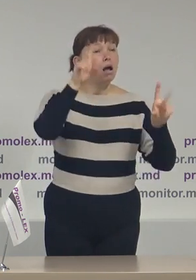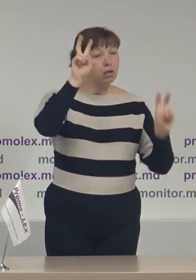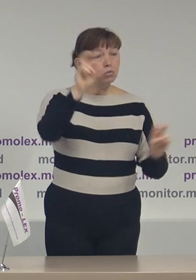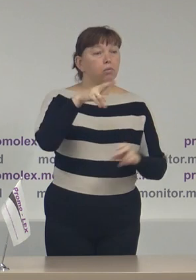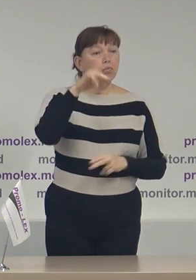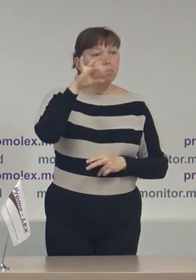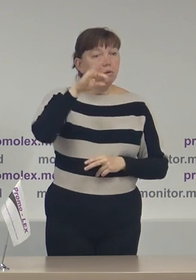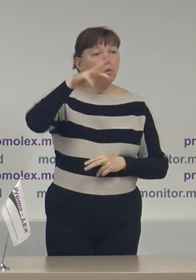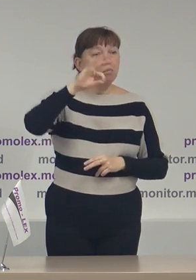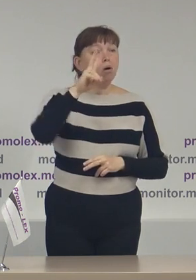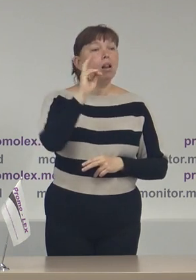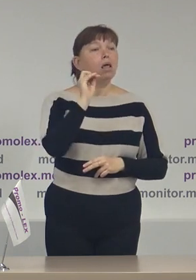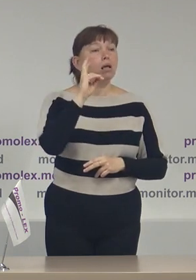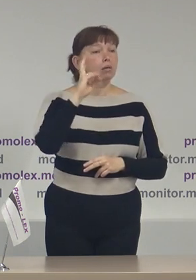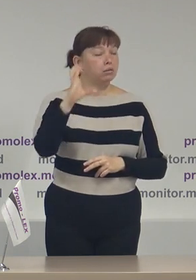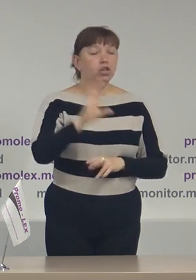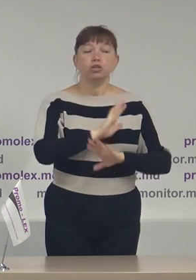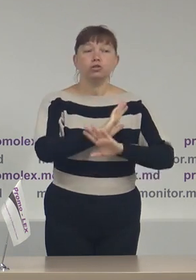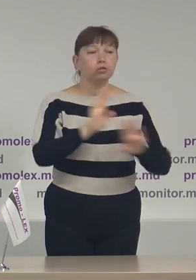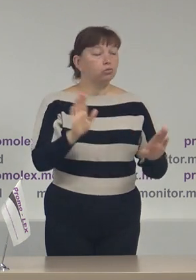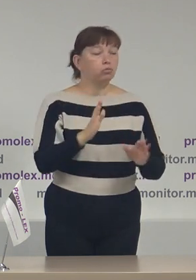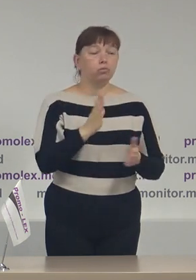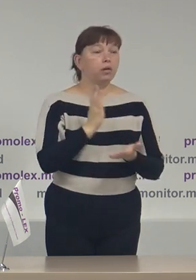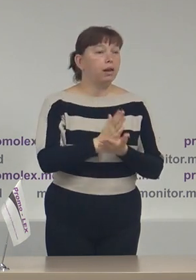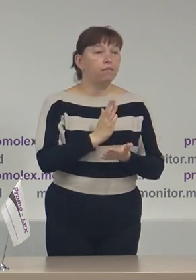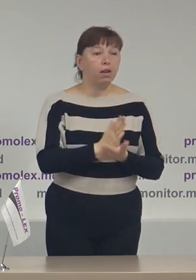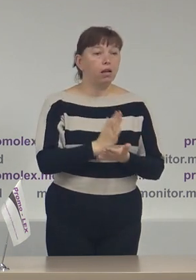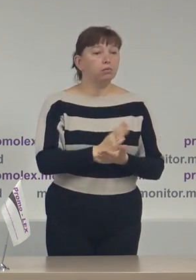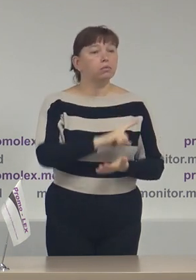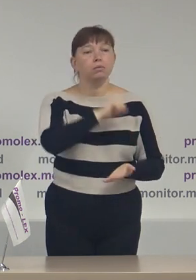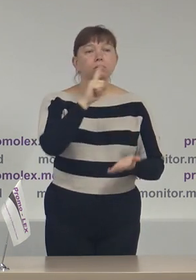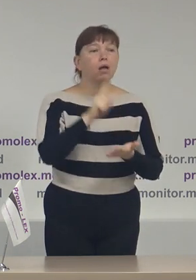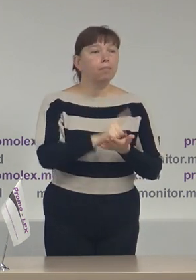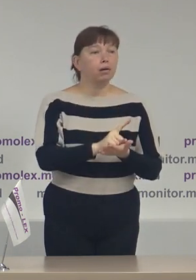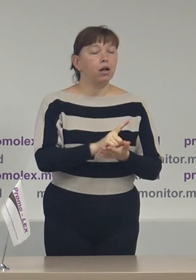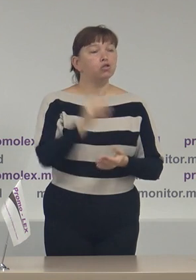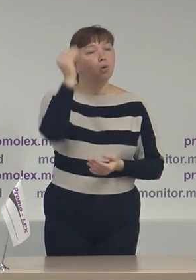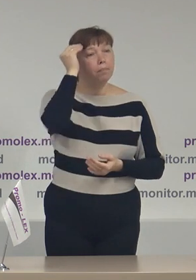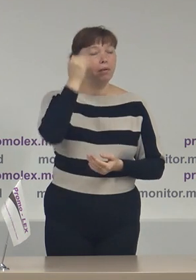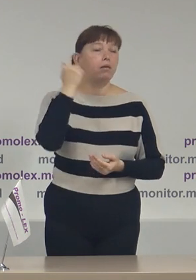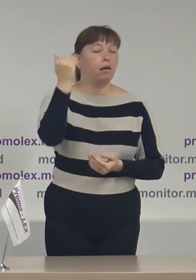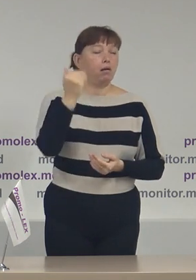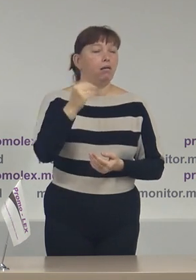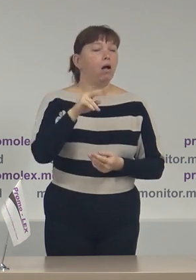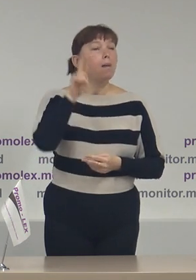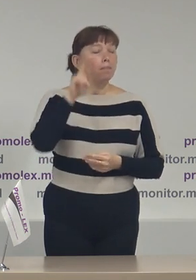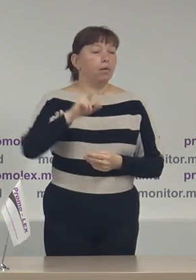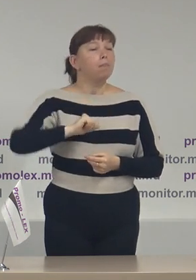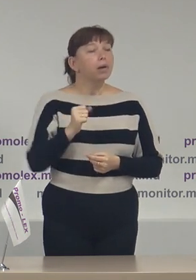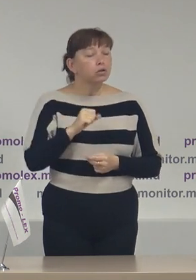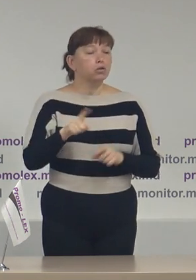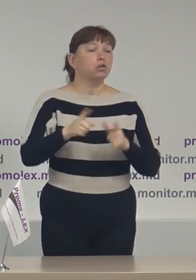Promolex de monitorizare a legilor. Și, în niciun caz, nu reflectă neapărat și opinia partenerilor noștri sau